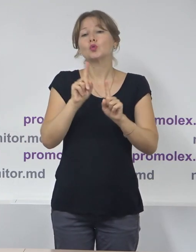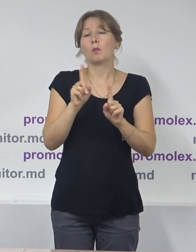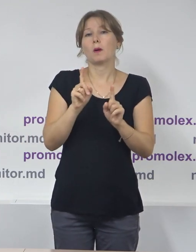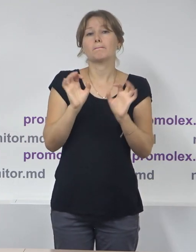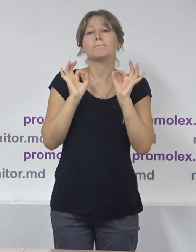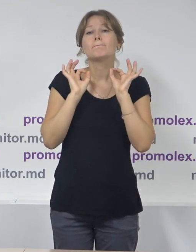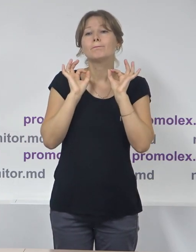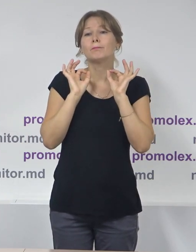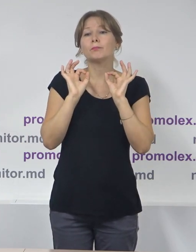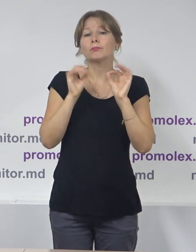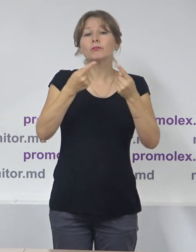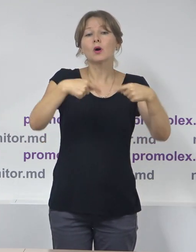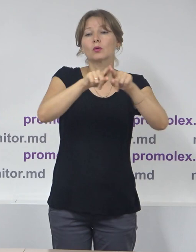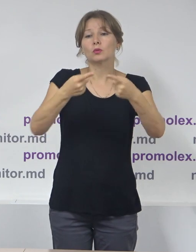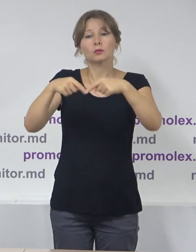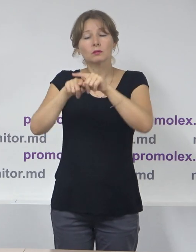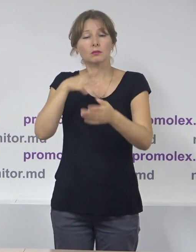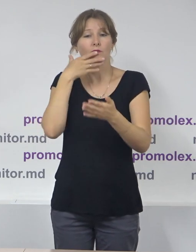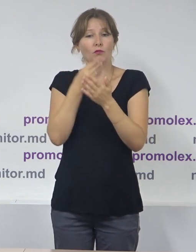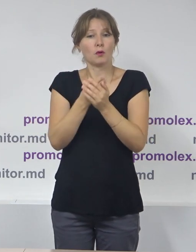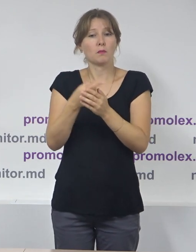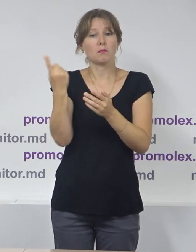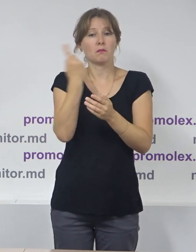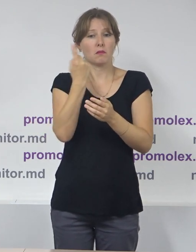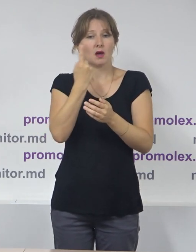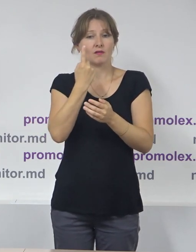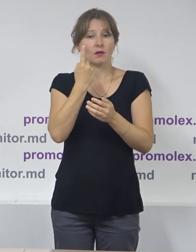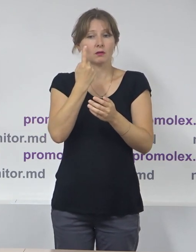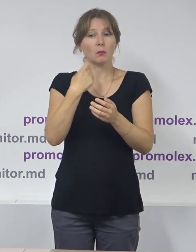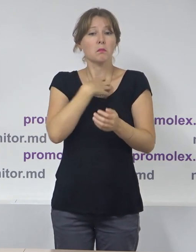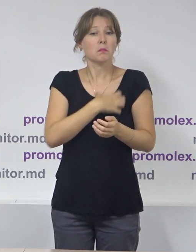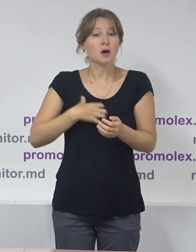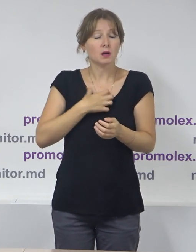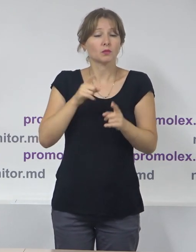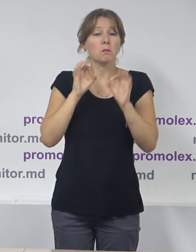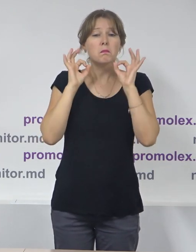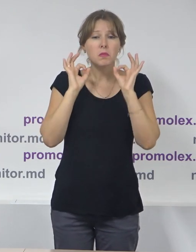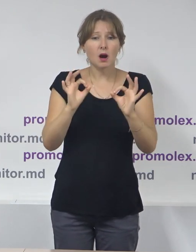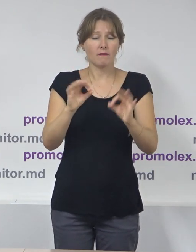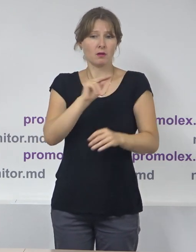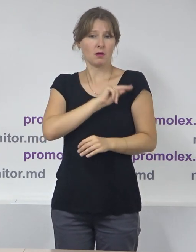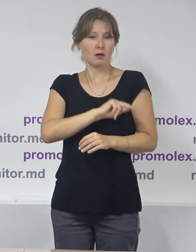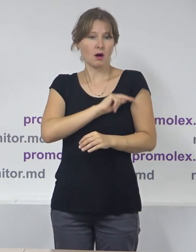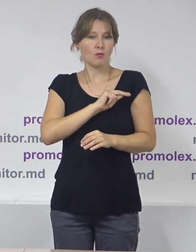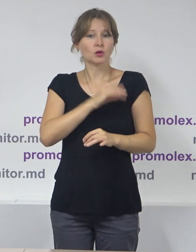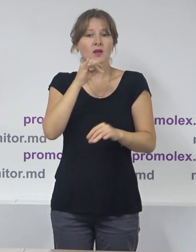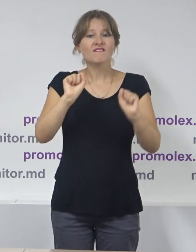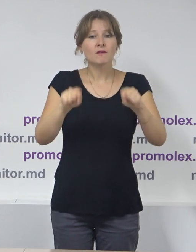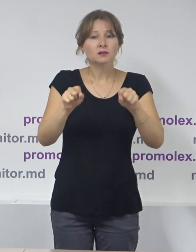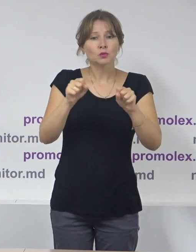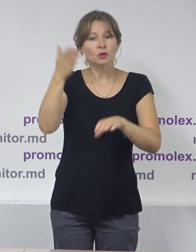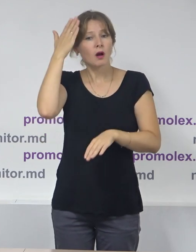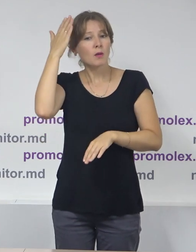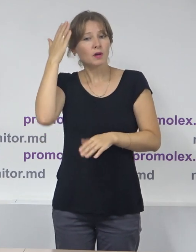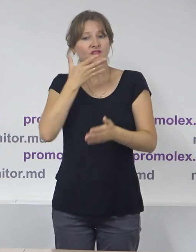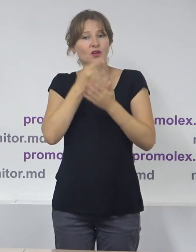administrativi teritoriale din nivelul 1, precum și să fie consolidate capacitățile administrative ale acestora. Rezolvarea